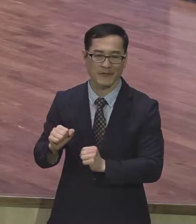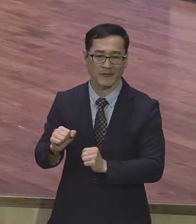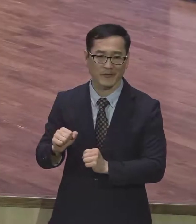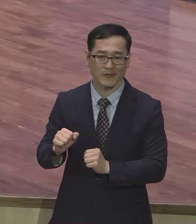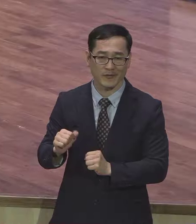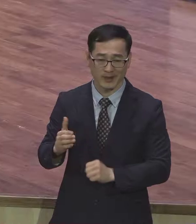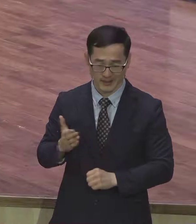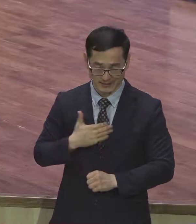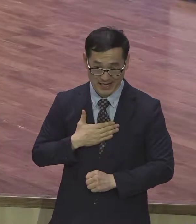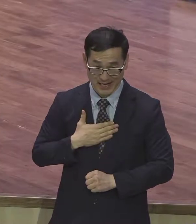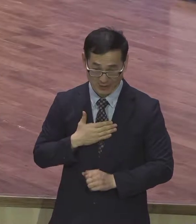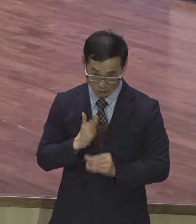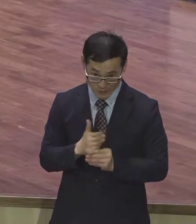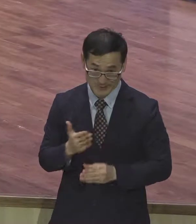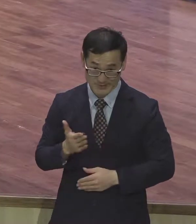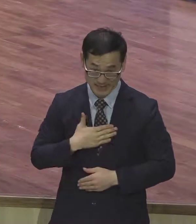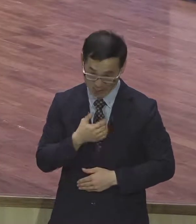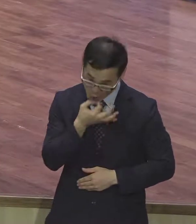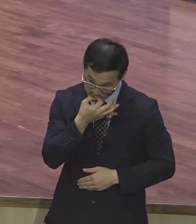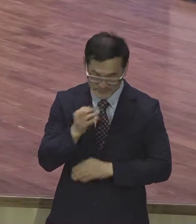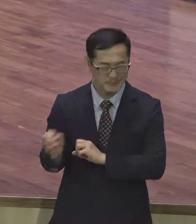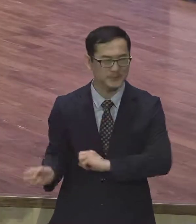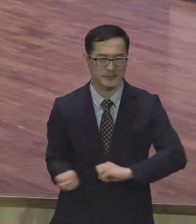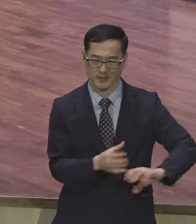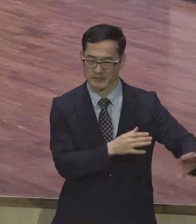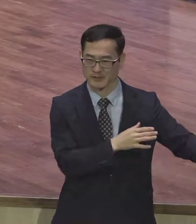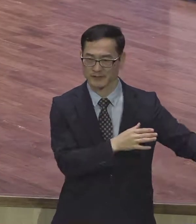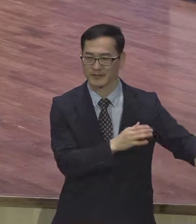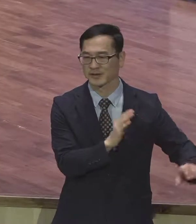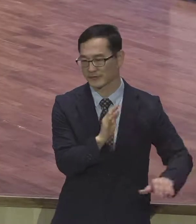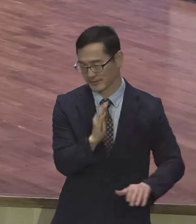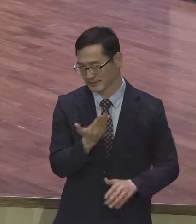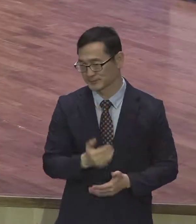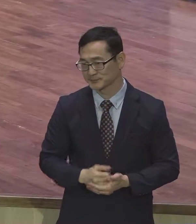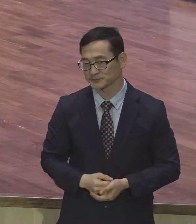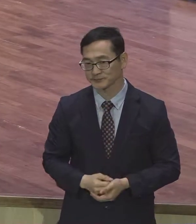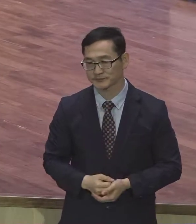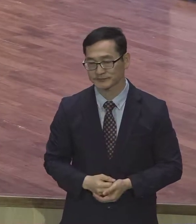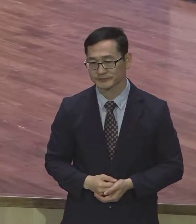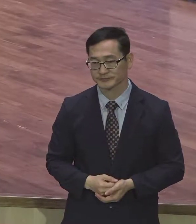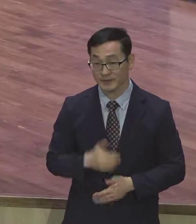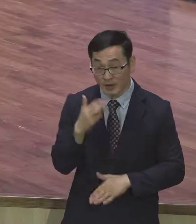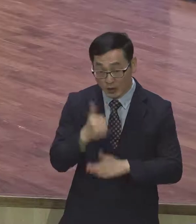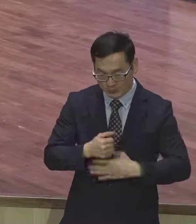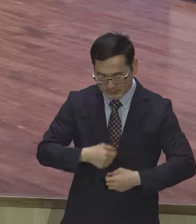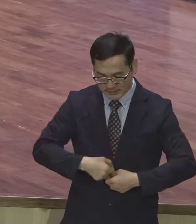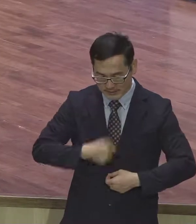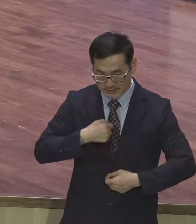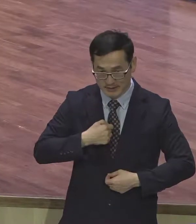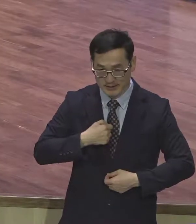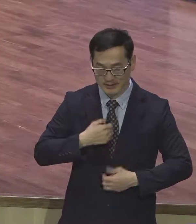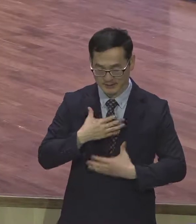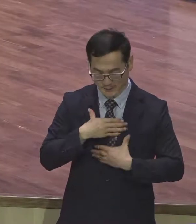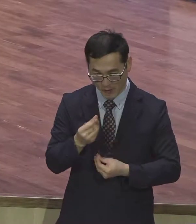그래야 이 일을 할 수가 있어요 그래야 의와 평강과 희락이 차도옵니다